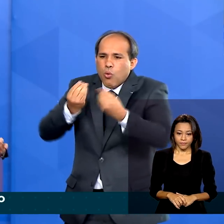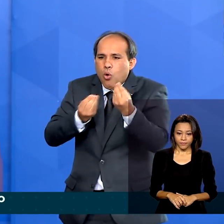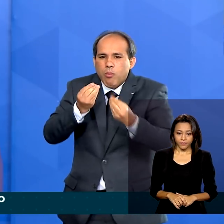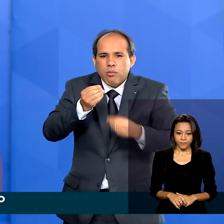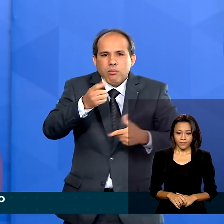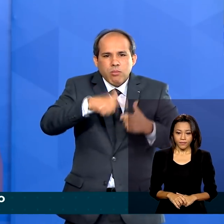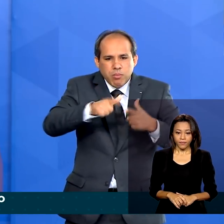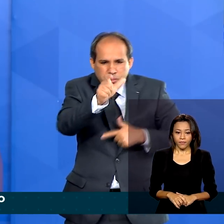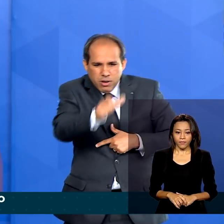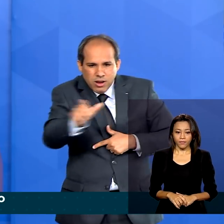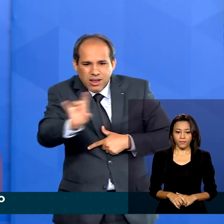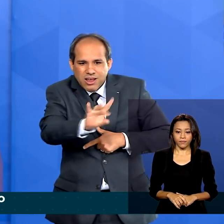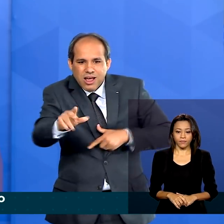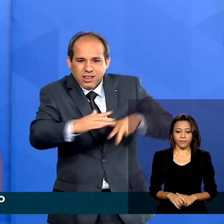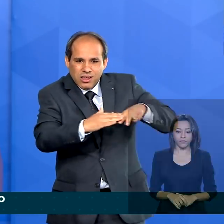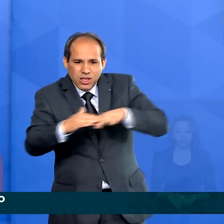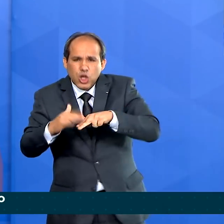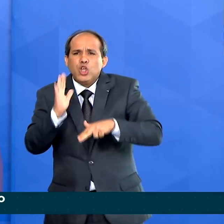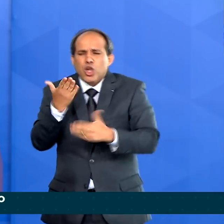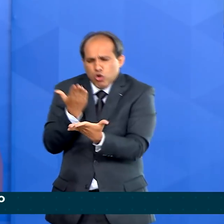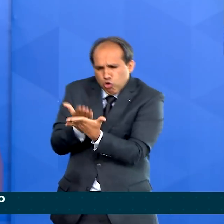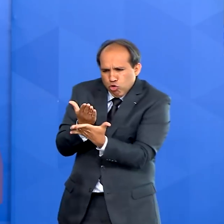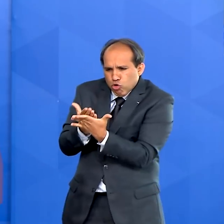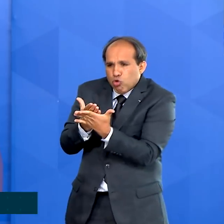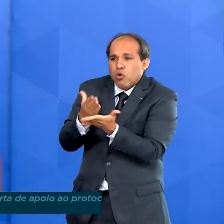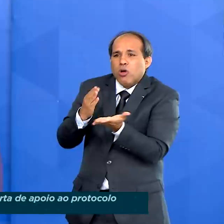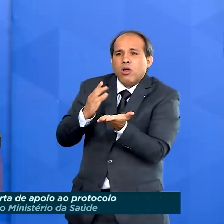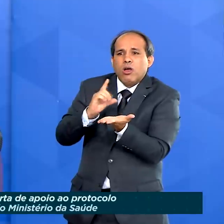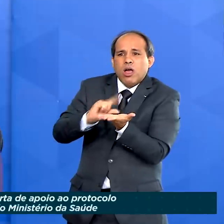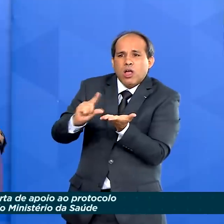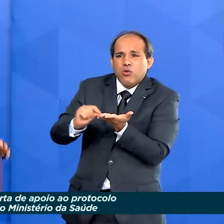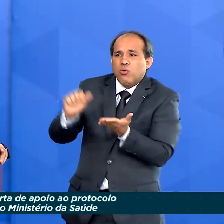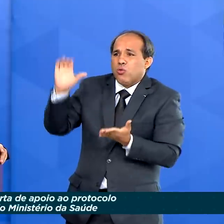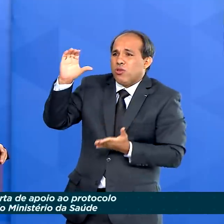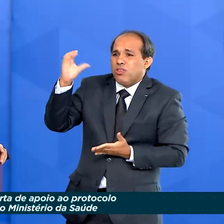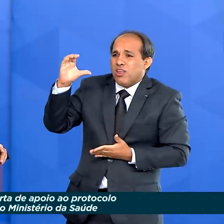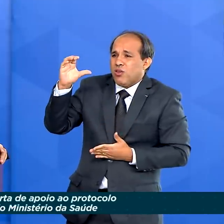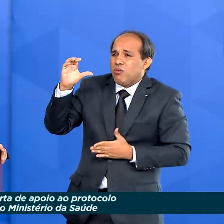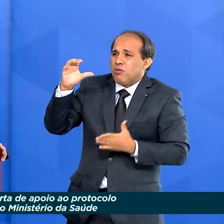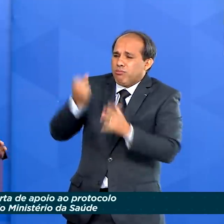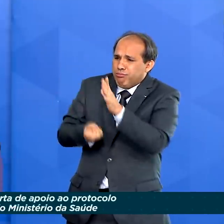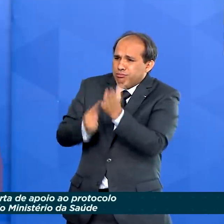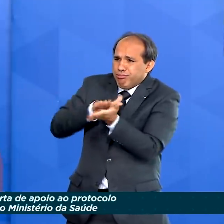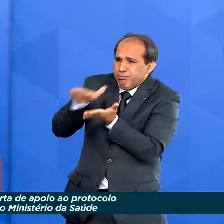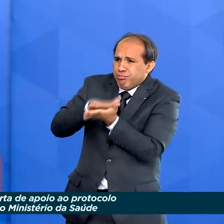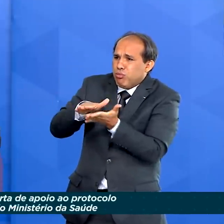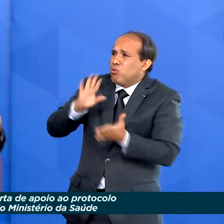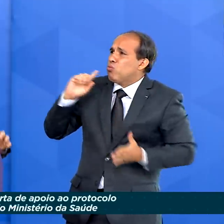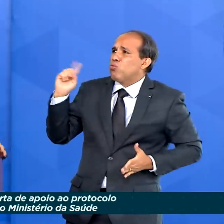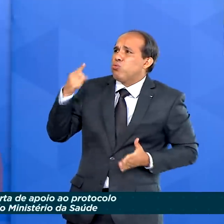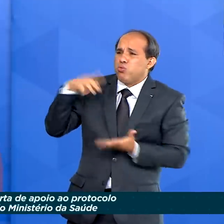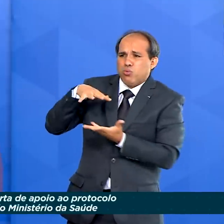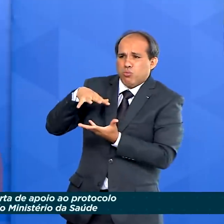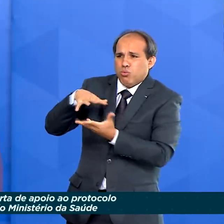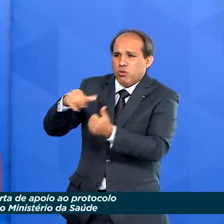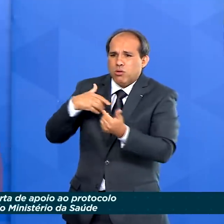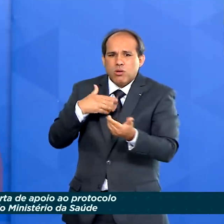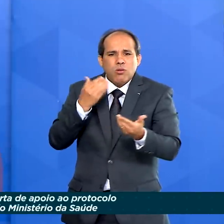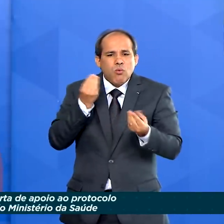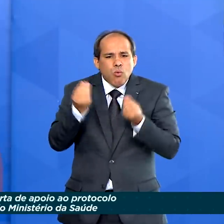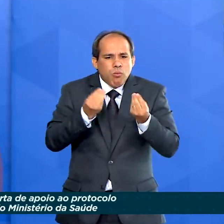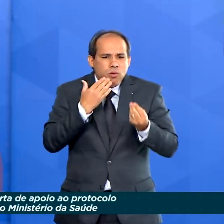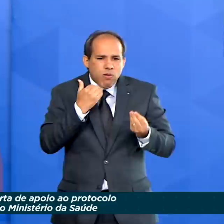pacientes, nós estudamos artigos científicos que são publicados no mundo todo diariamente, dividimos aprendizado e